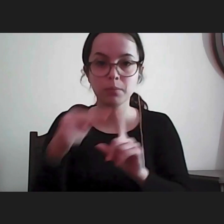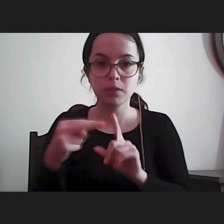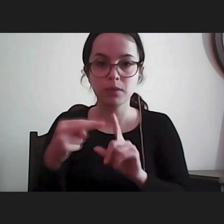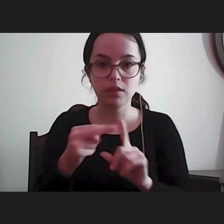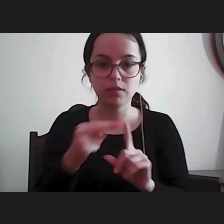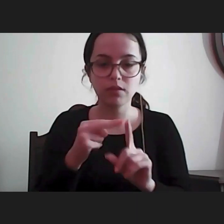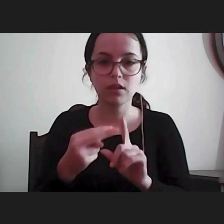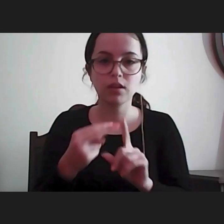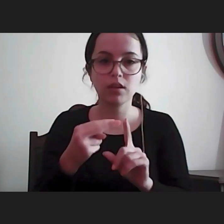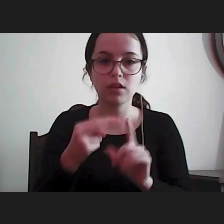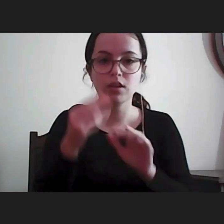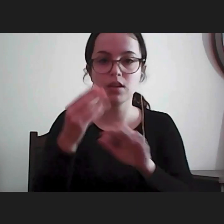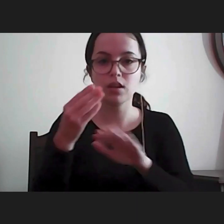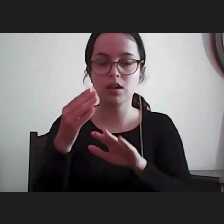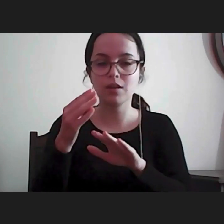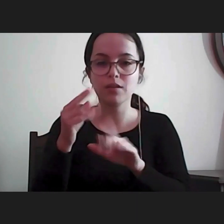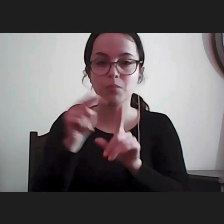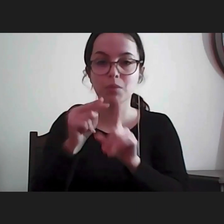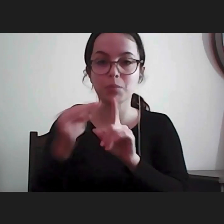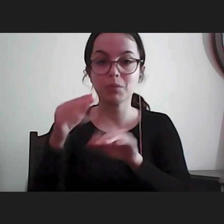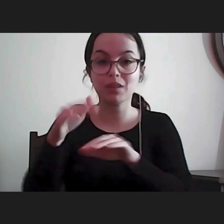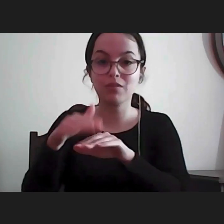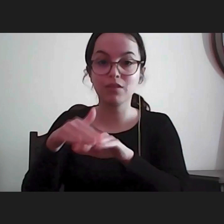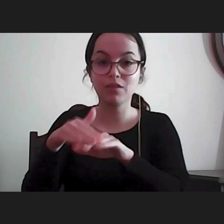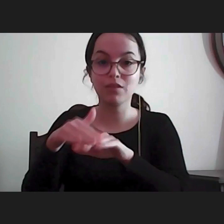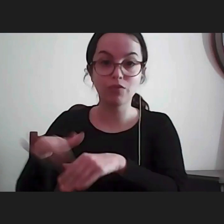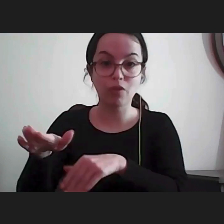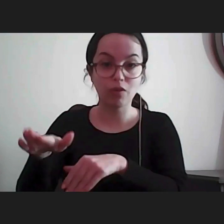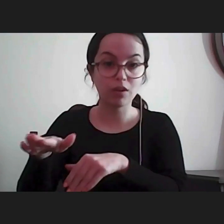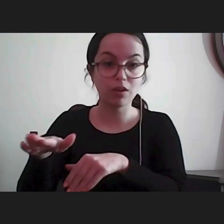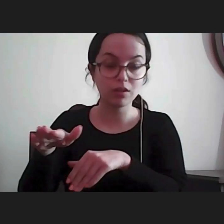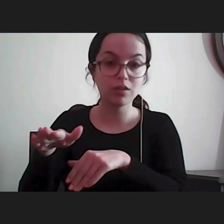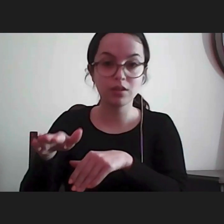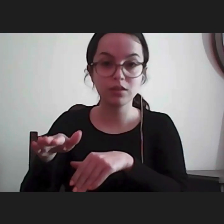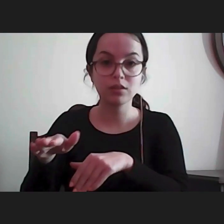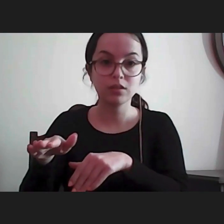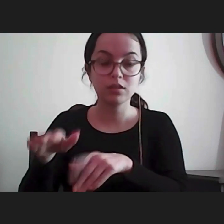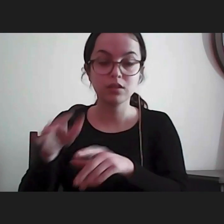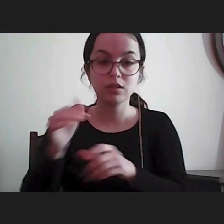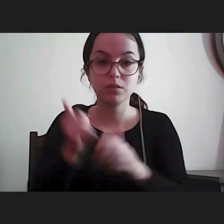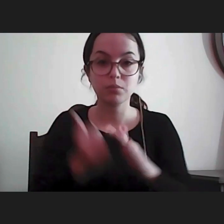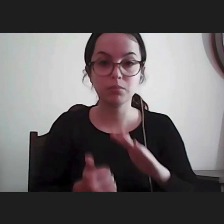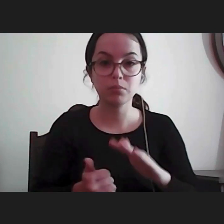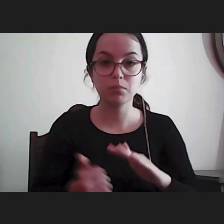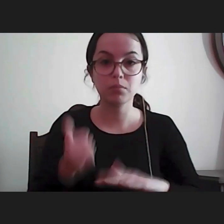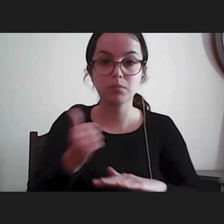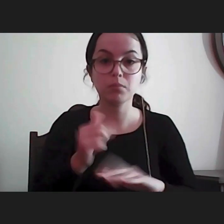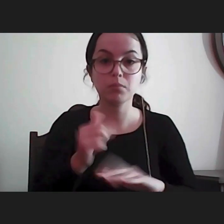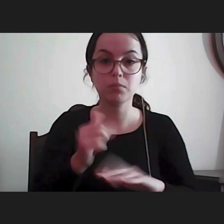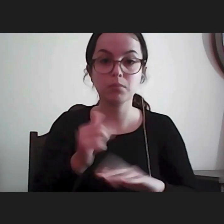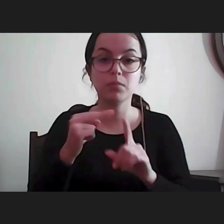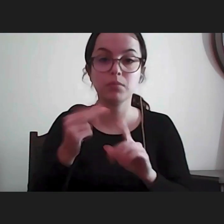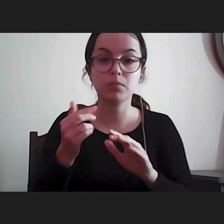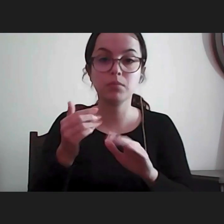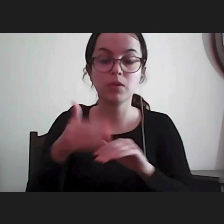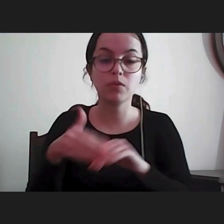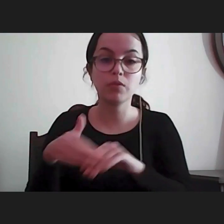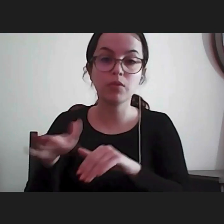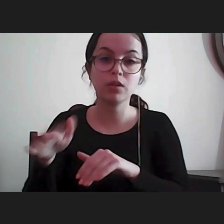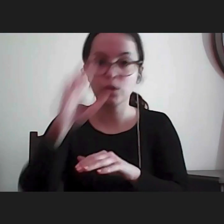para o exterior uma visão que uma visão relativa ao Estado